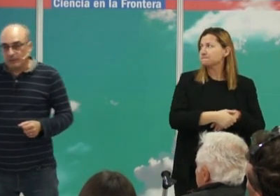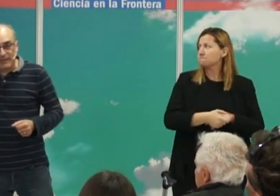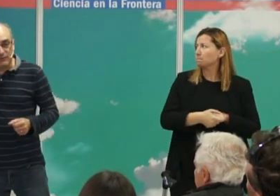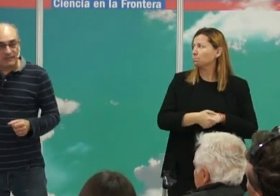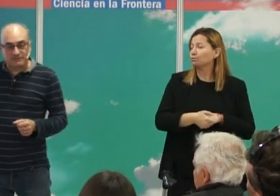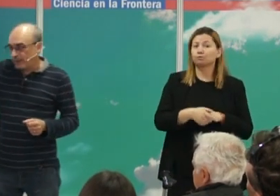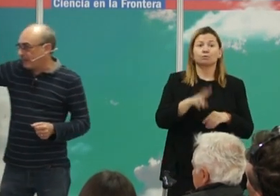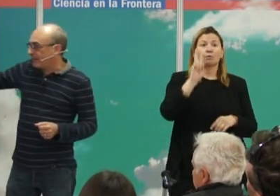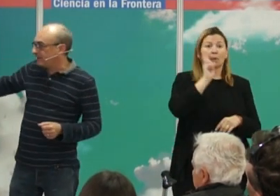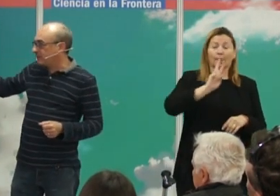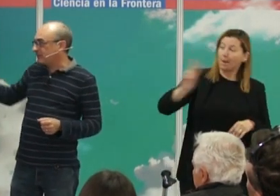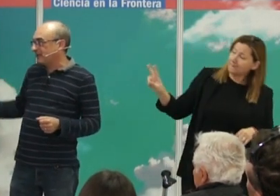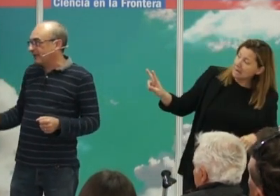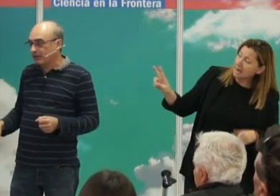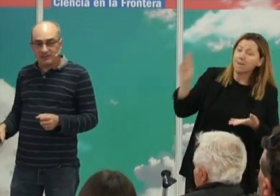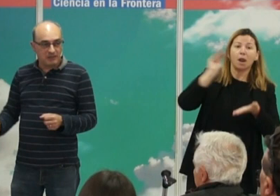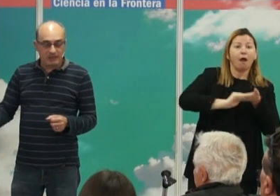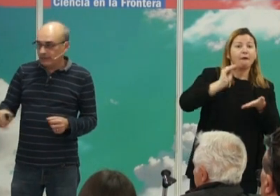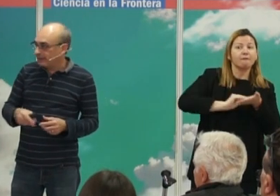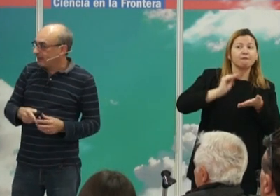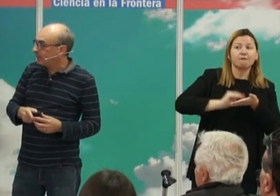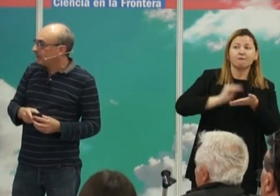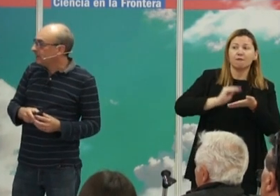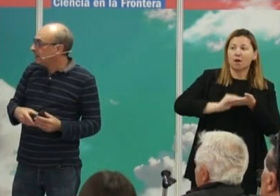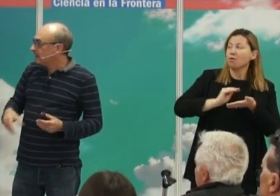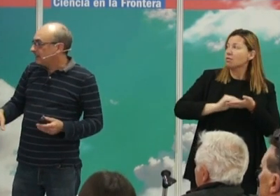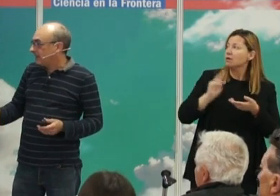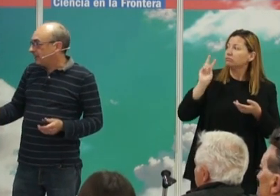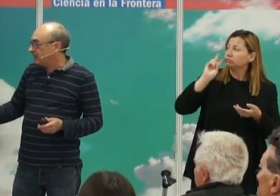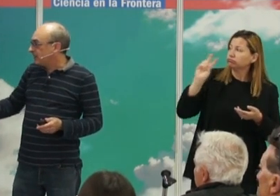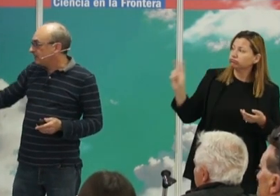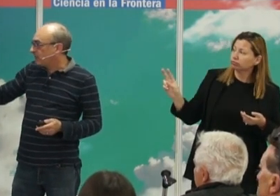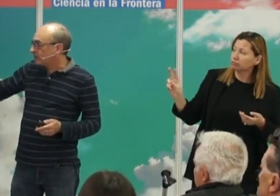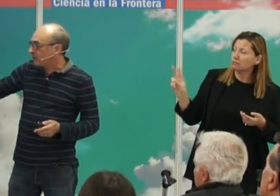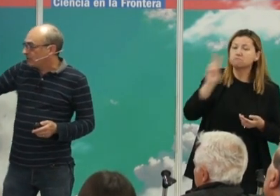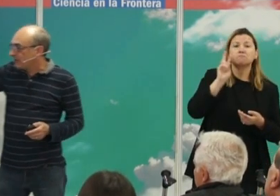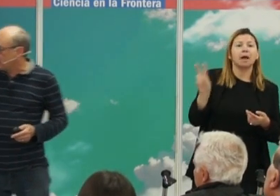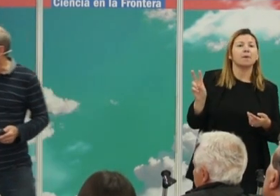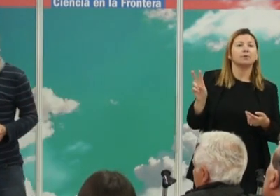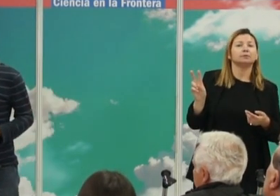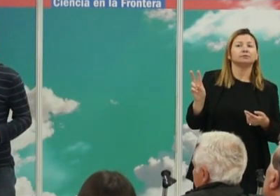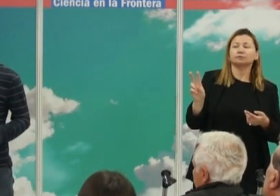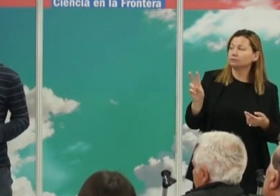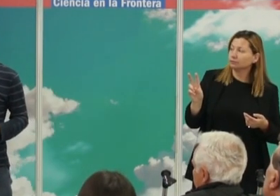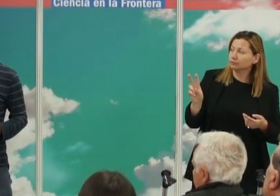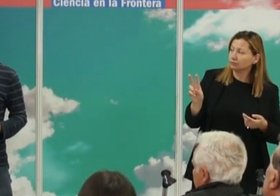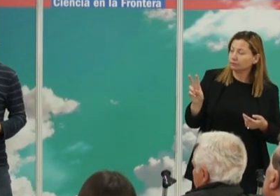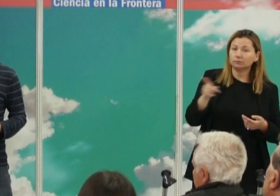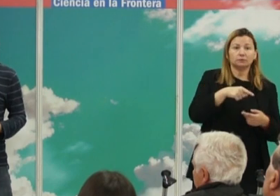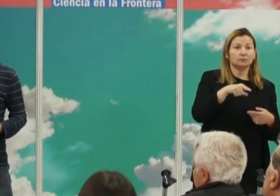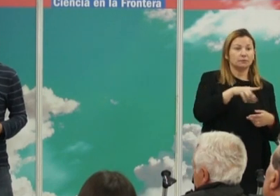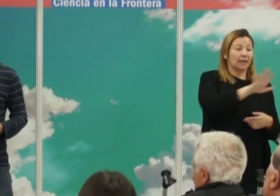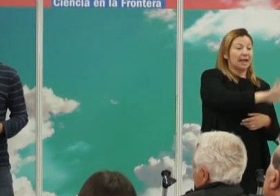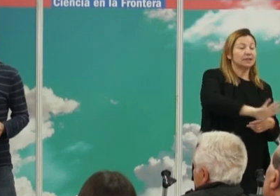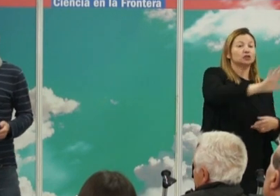cuando miramos las frecuencias de estos marcadores a lo largo del tiempo nos encontramos lo que os digo esto es el cromosoma